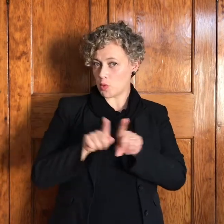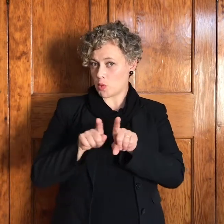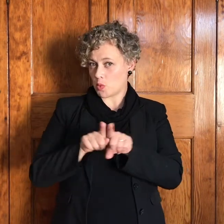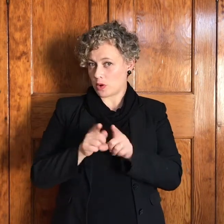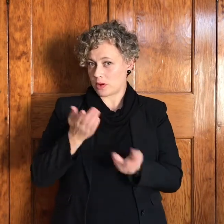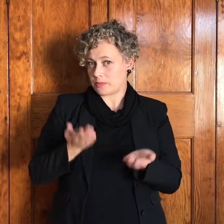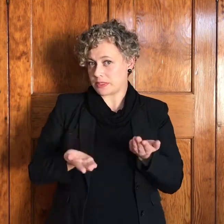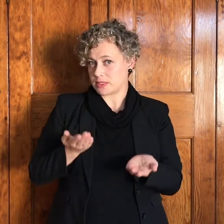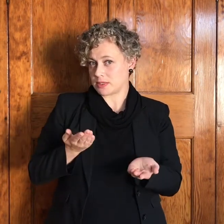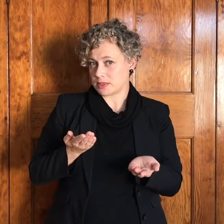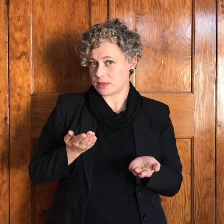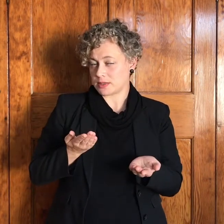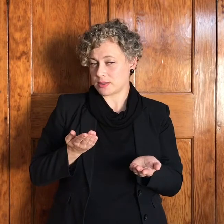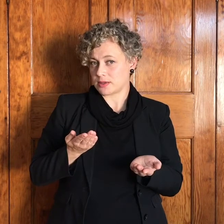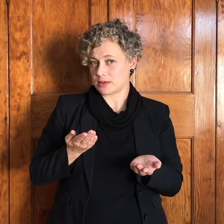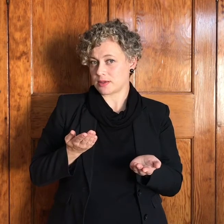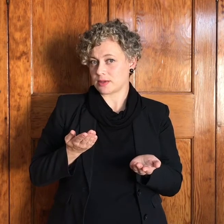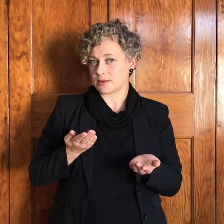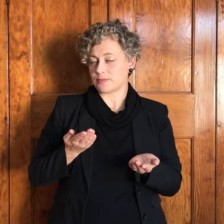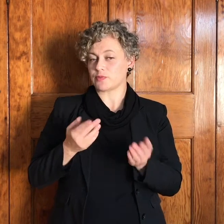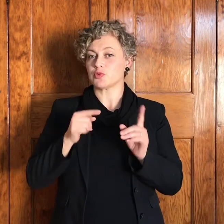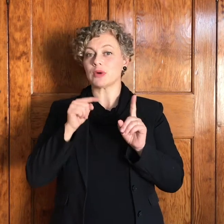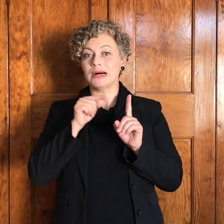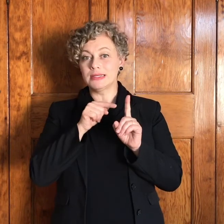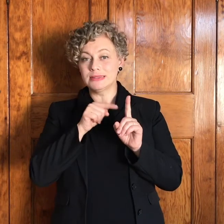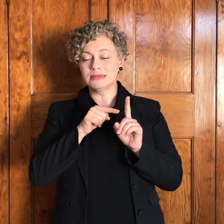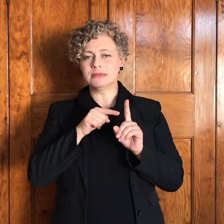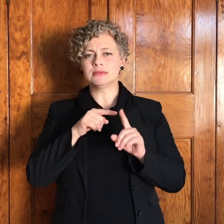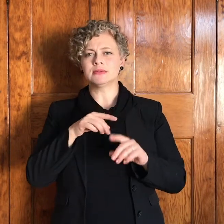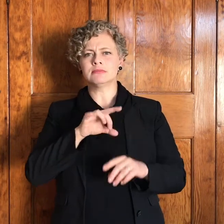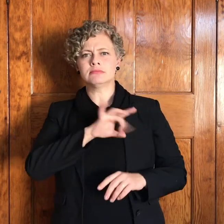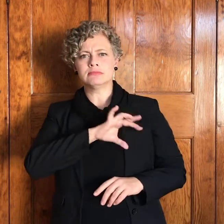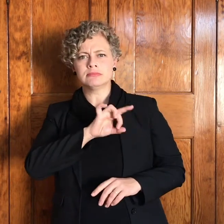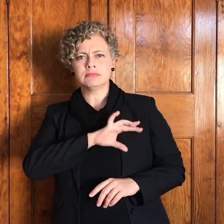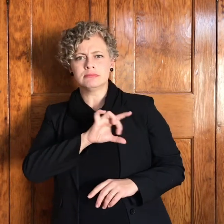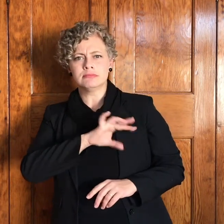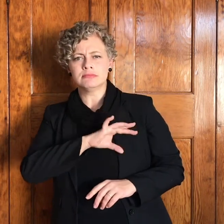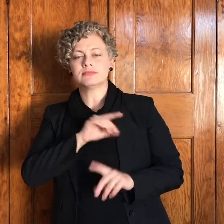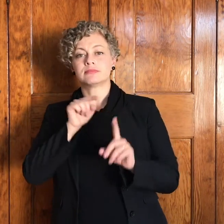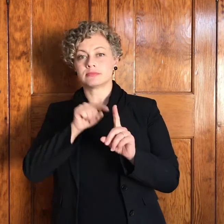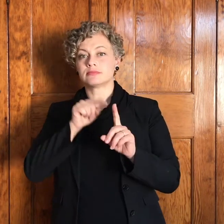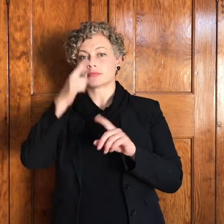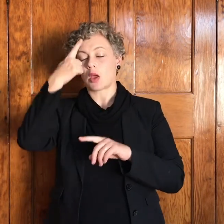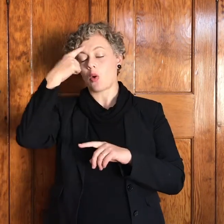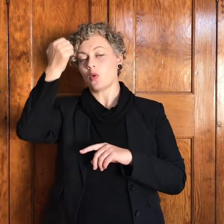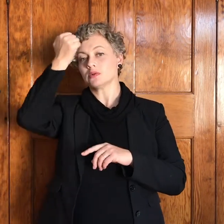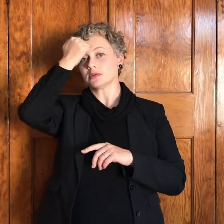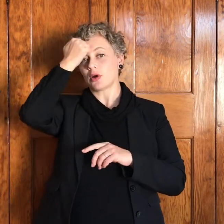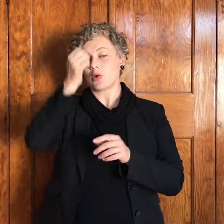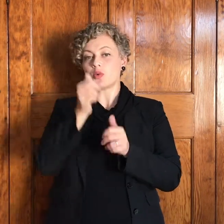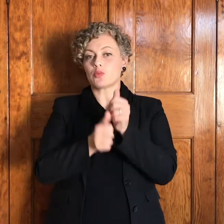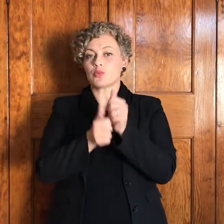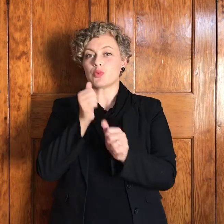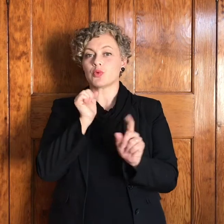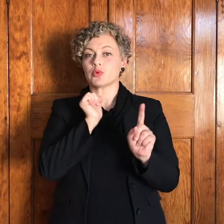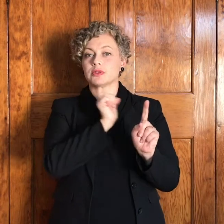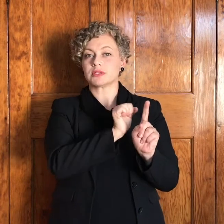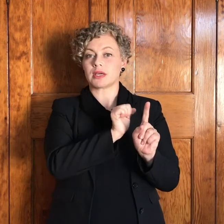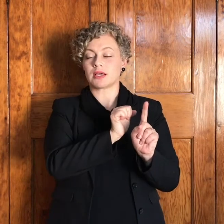en daarom is sy angst bevangen hy onthou waarschijnlijk sy broer sy laatste woorde toe weggaan was